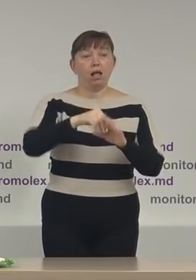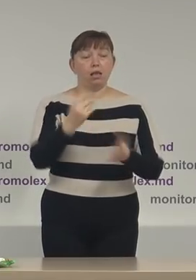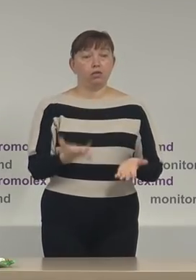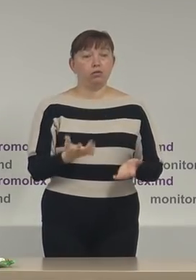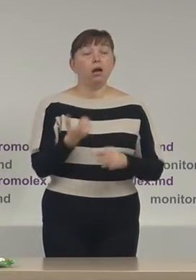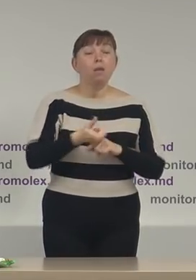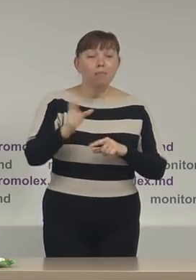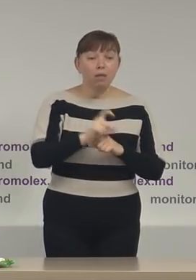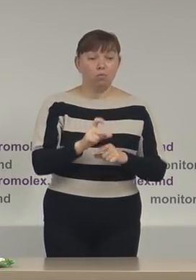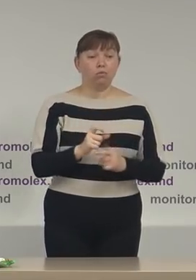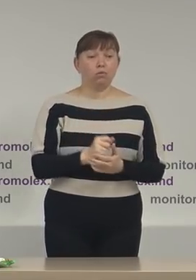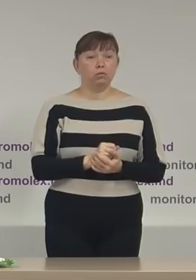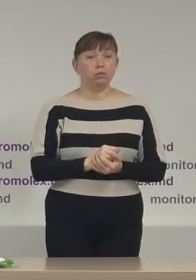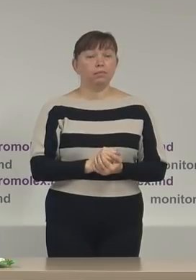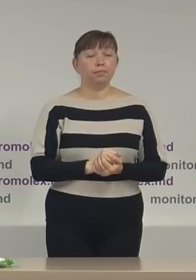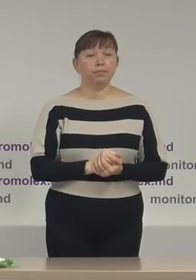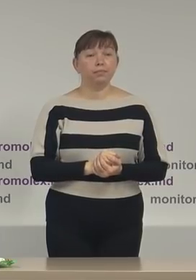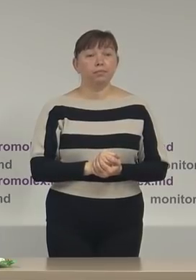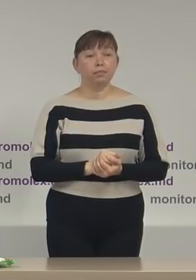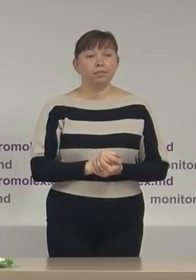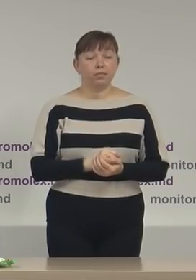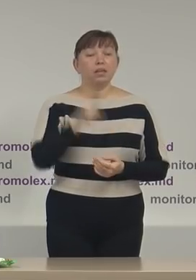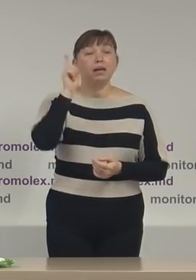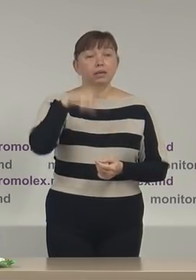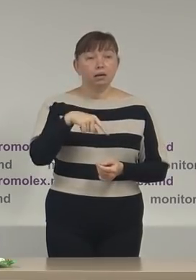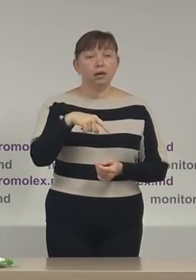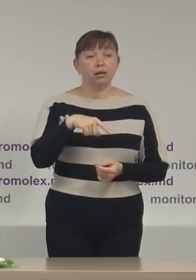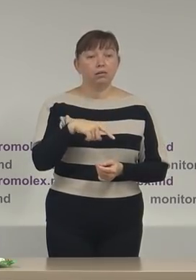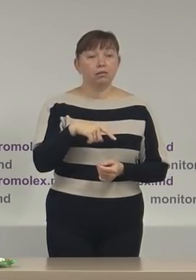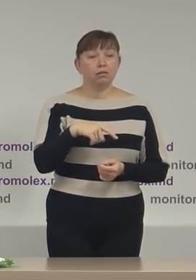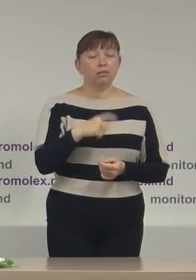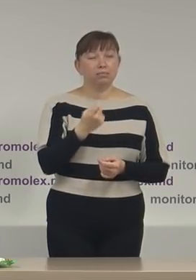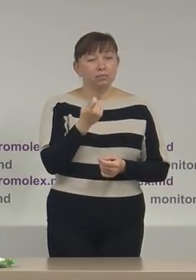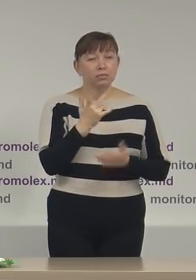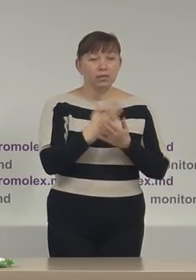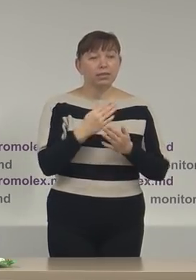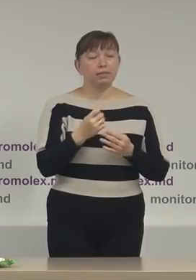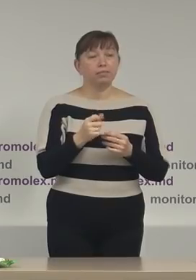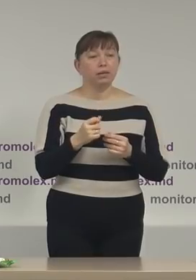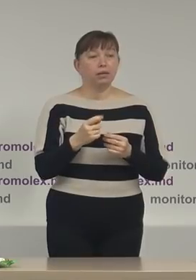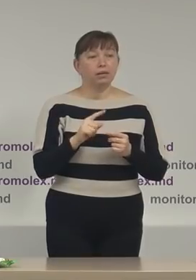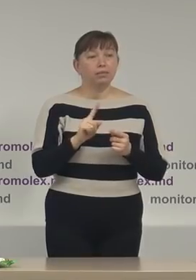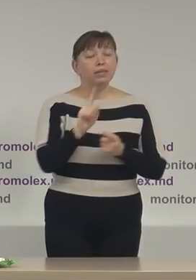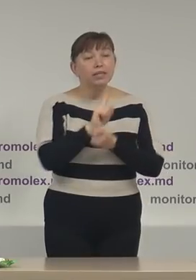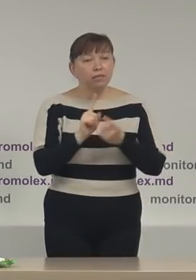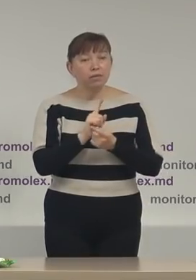Mai mult ca atât chiar cu anumite devieri și